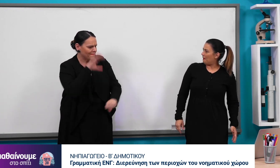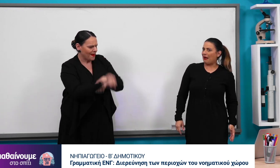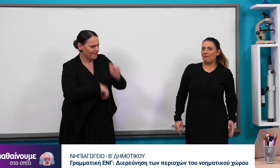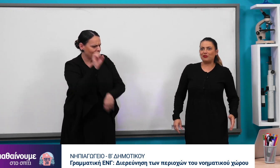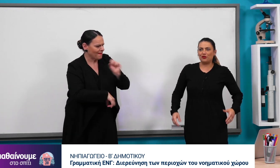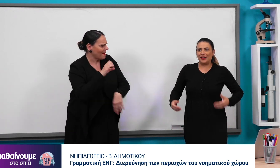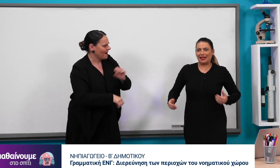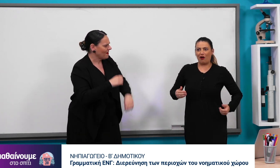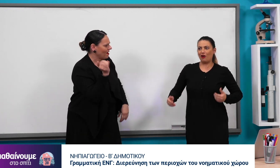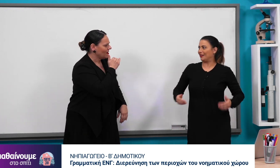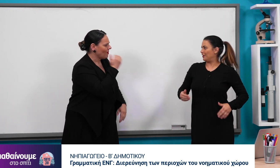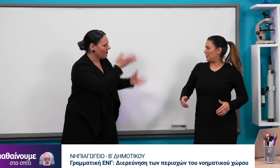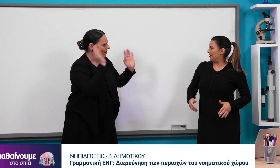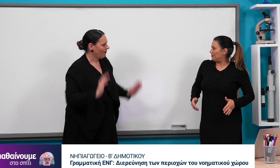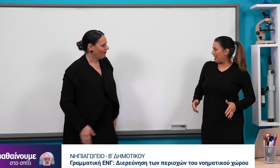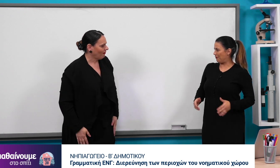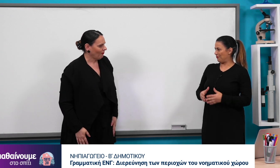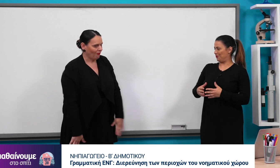Αμέσως βρήκα όλα τα νοήματα. Μπράβο μου.